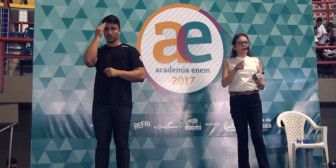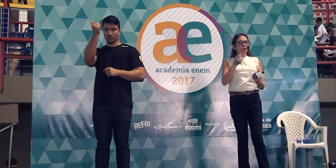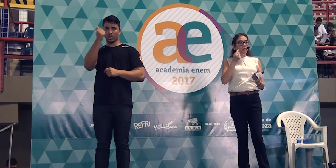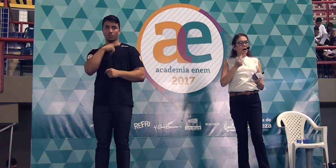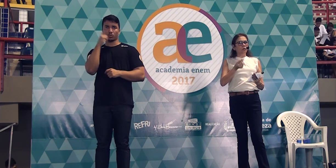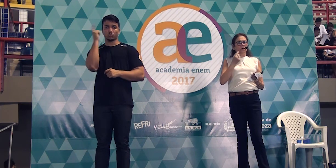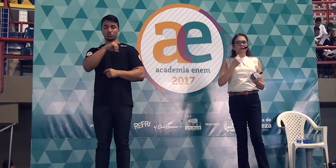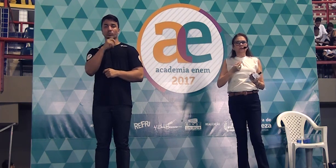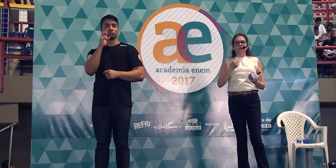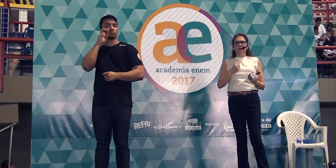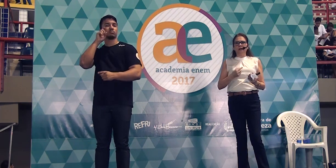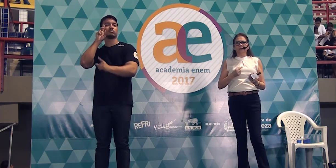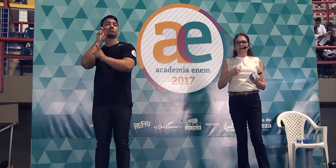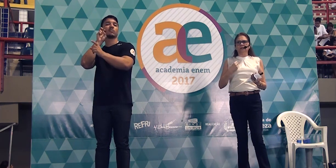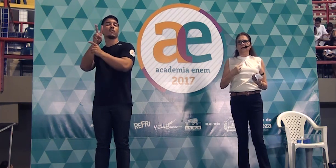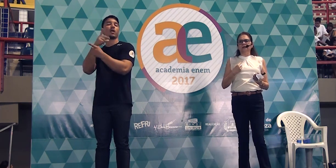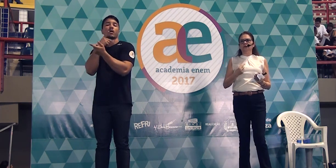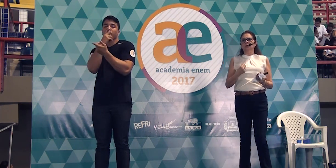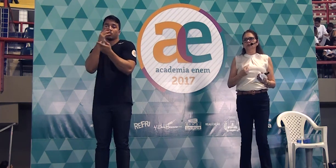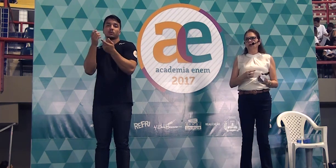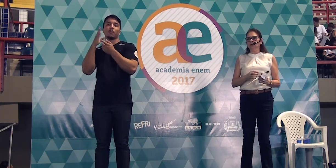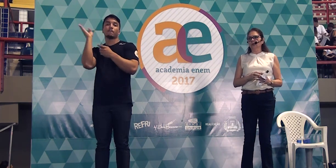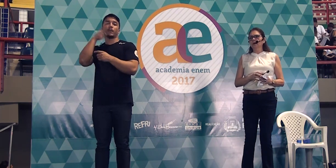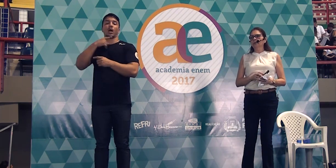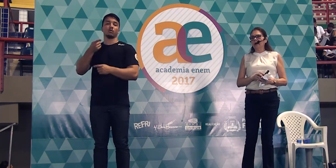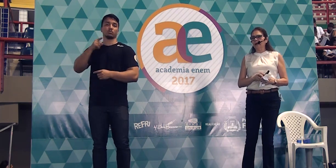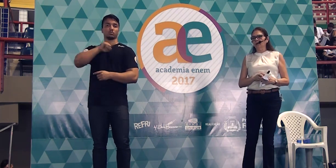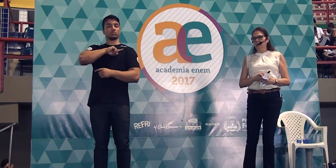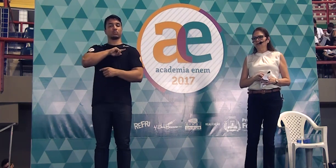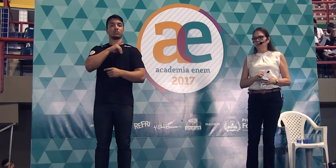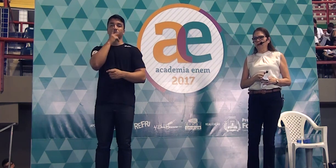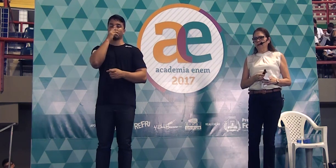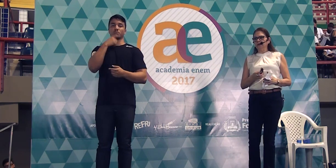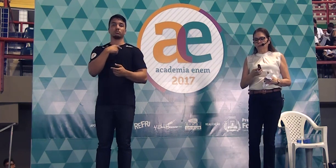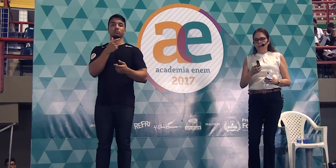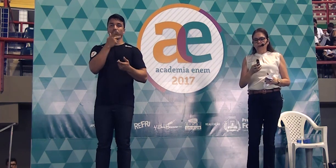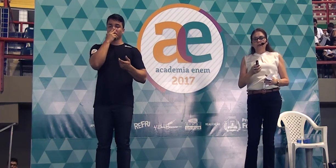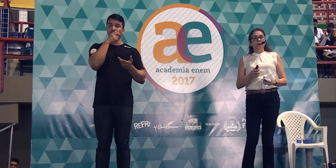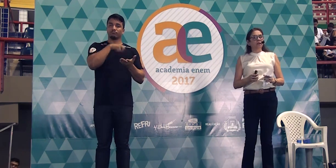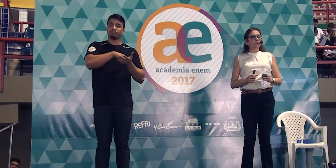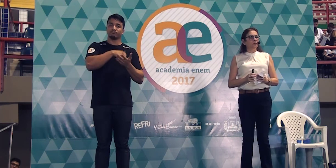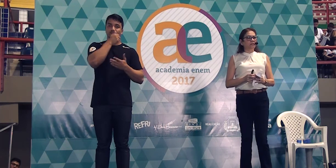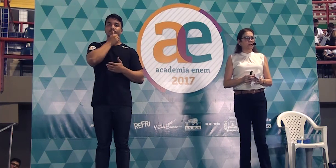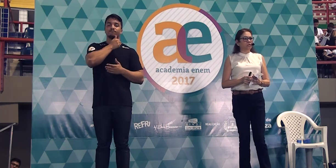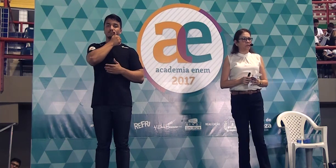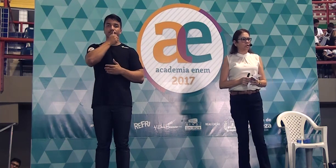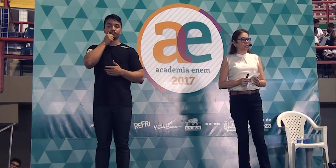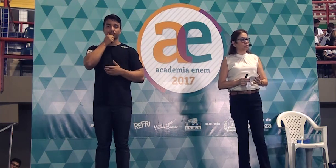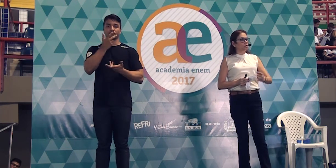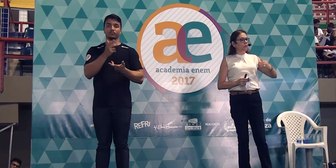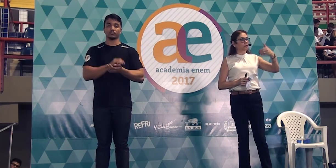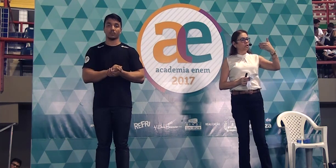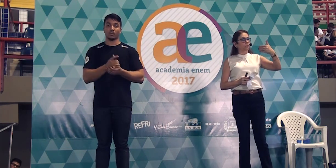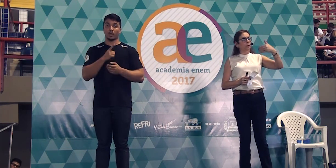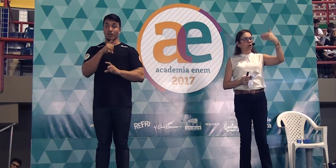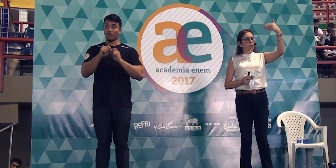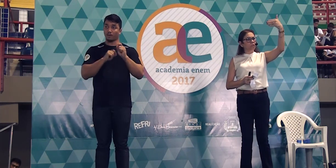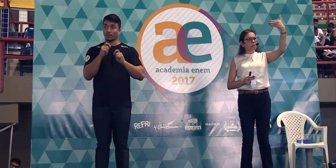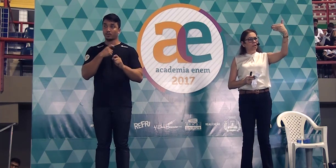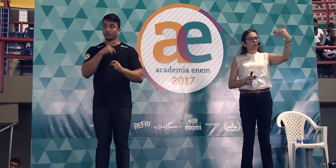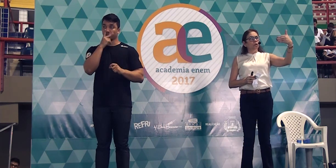enxergar o mal que isso faz a sociedade como todo, pagam alto preço. Então, vocês já estão de